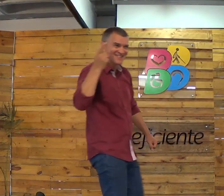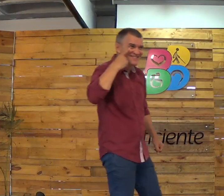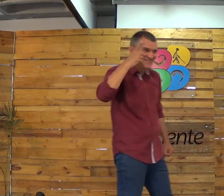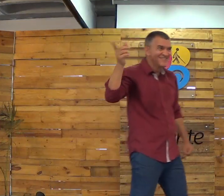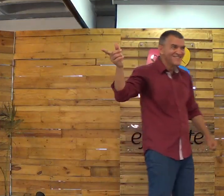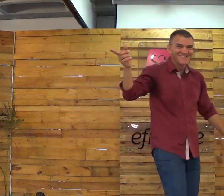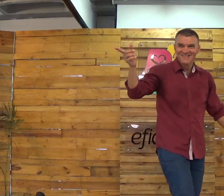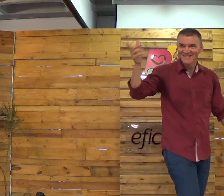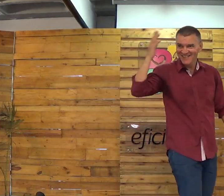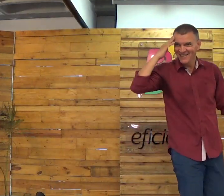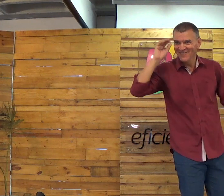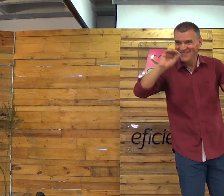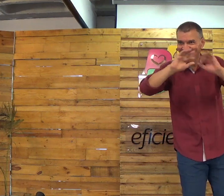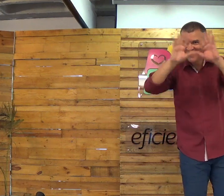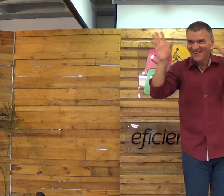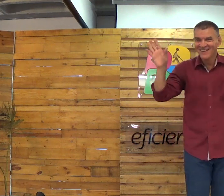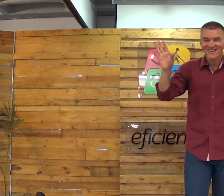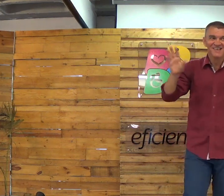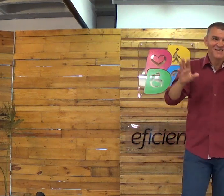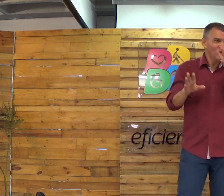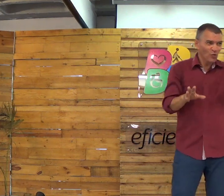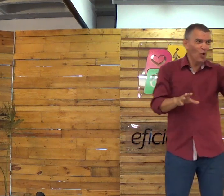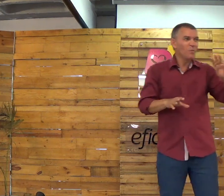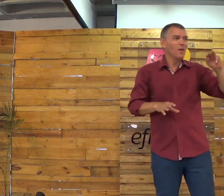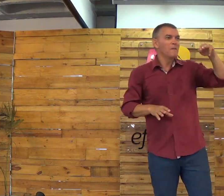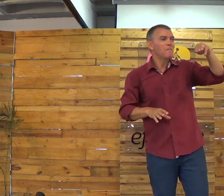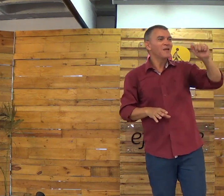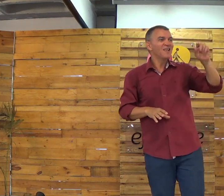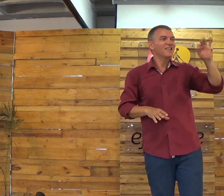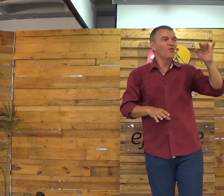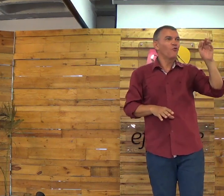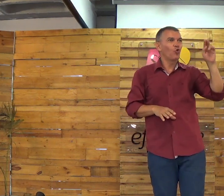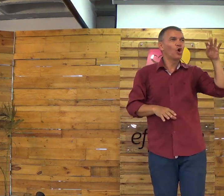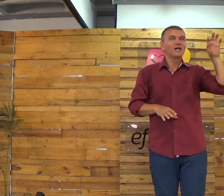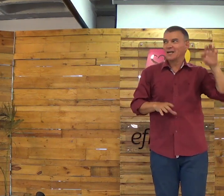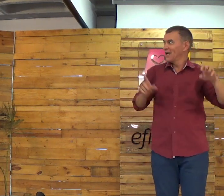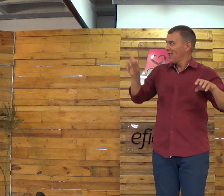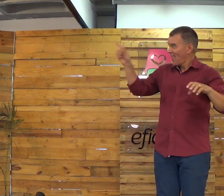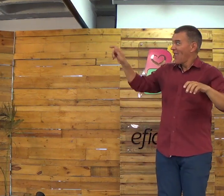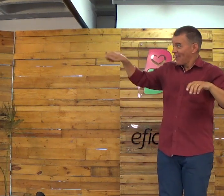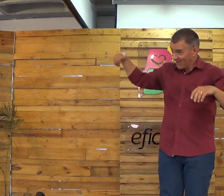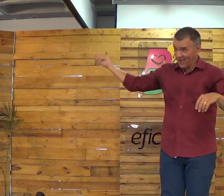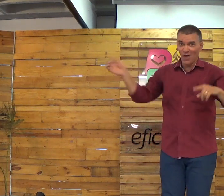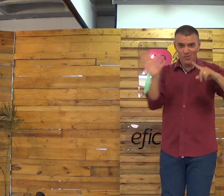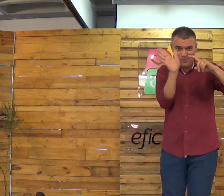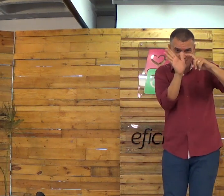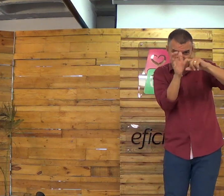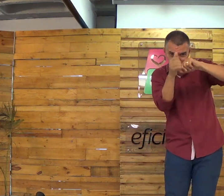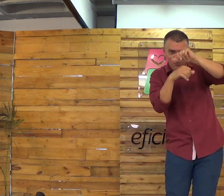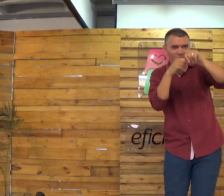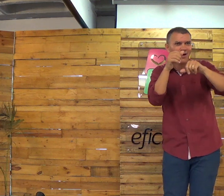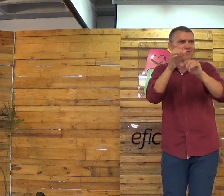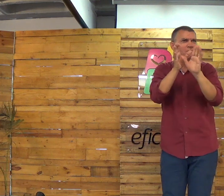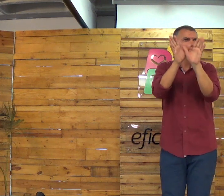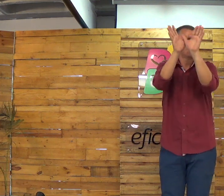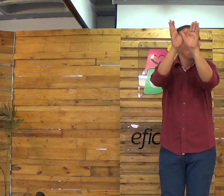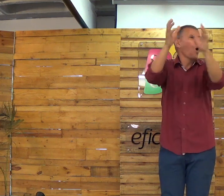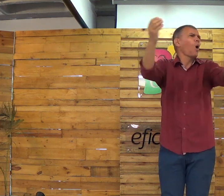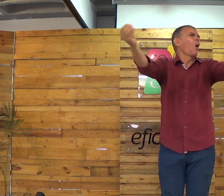Viram? Entenderam? Isso é uma metaporfose, né? A lagarta